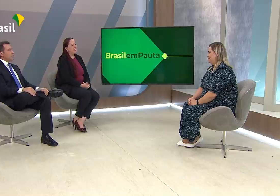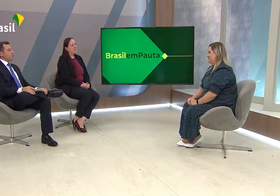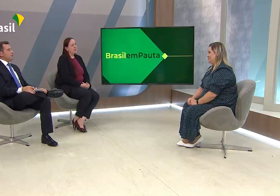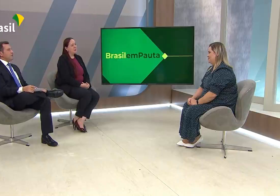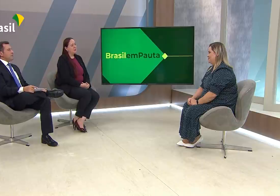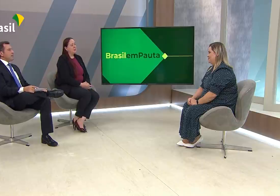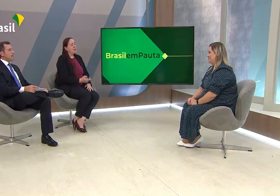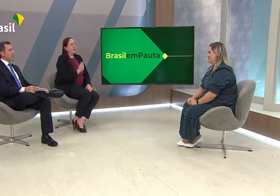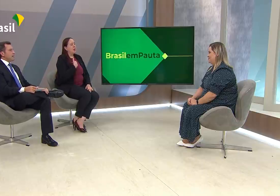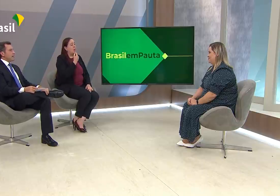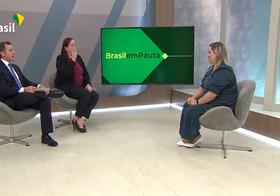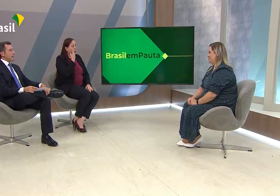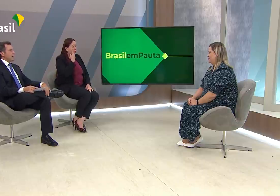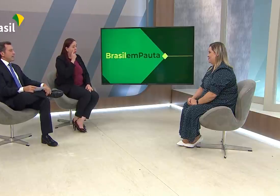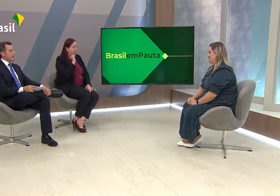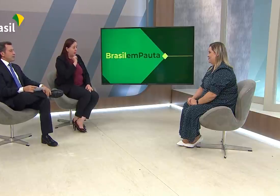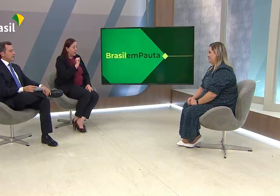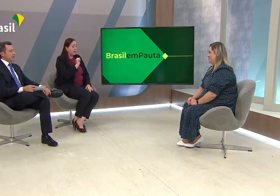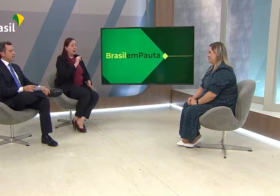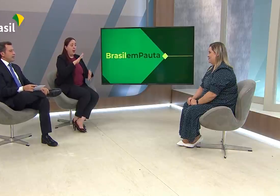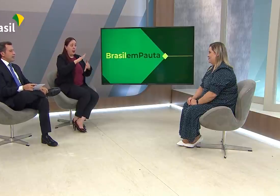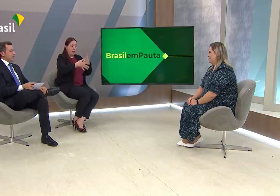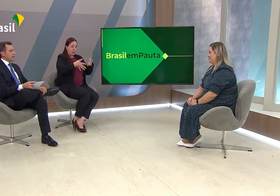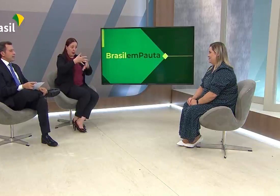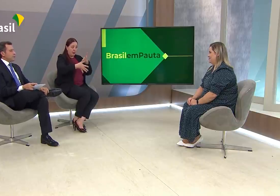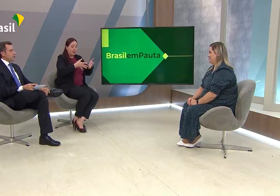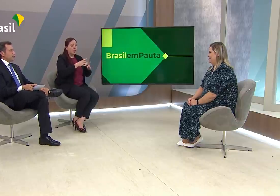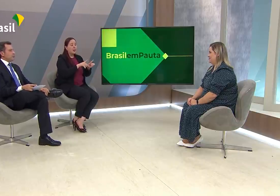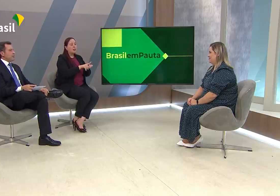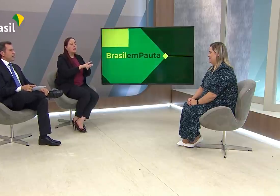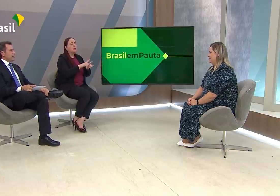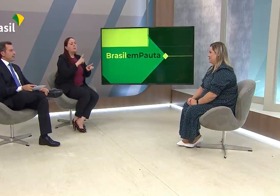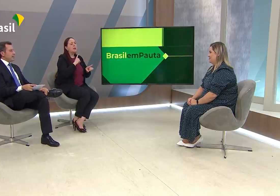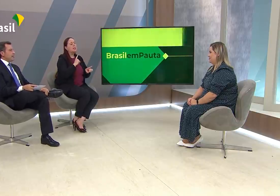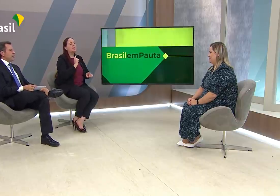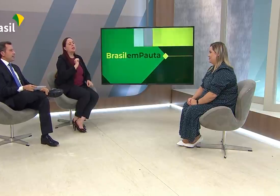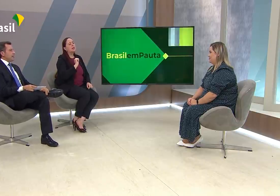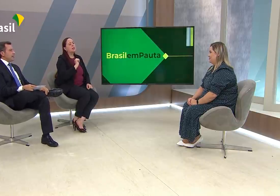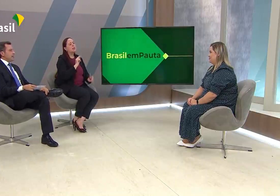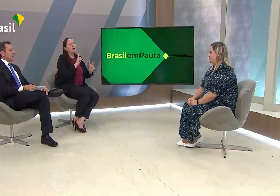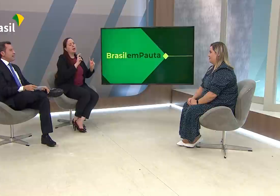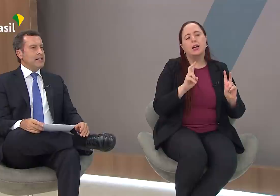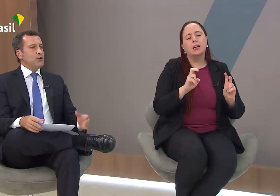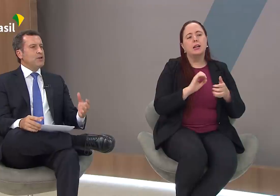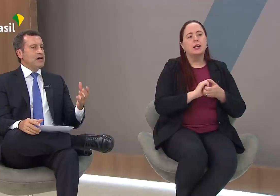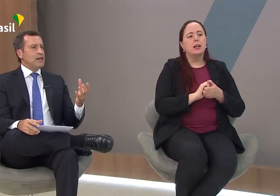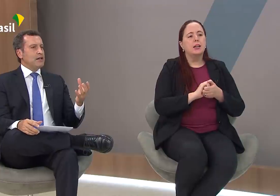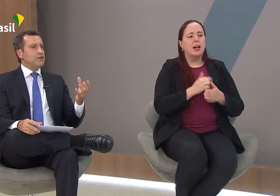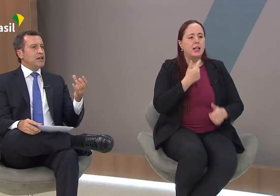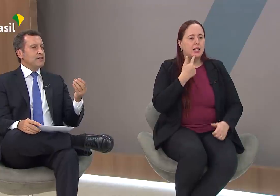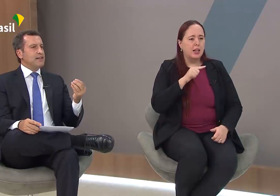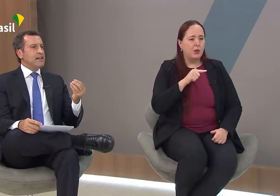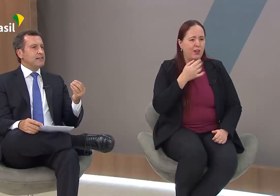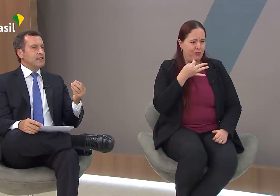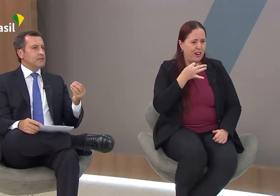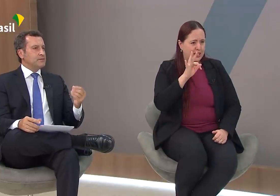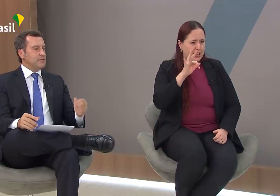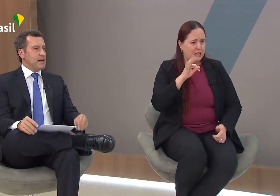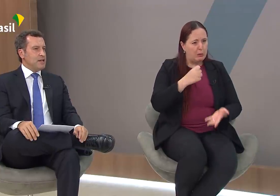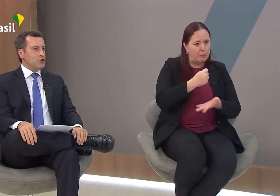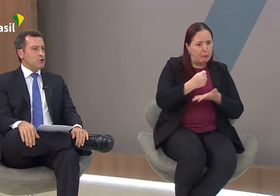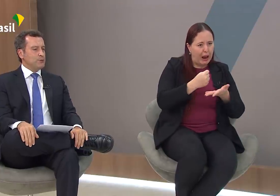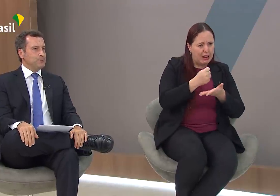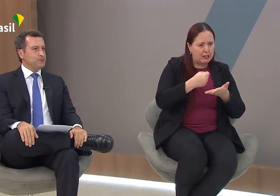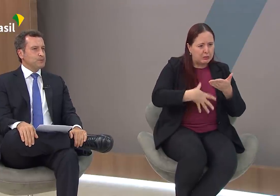Eu vi que a Libras, ela tem muito da língua francesa.